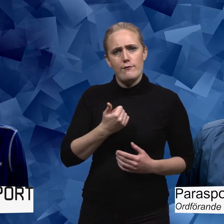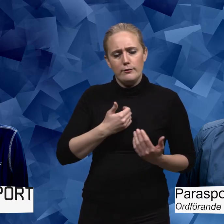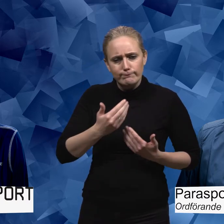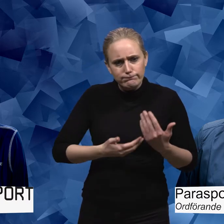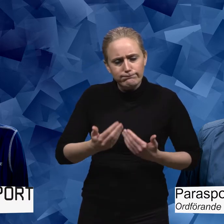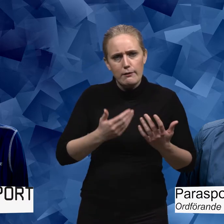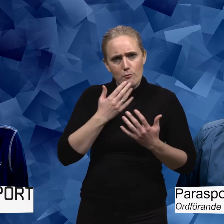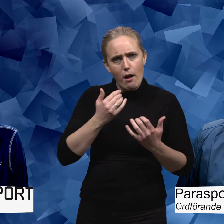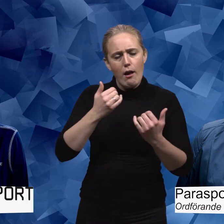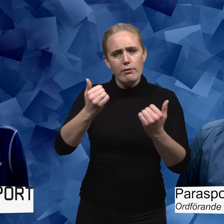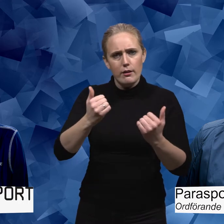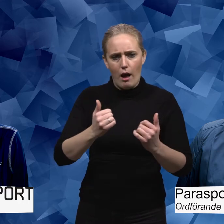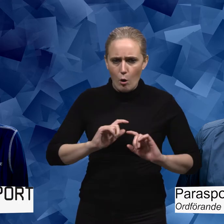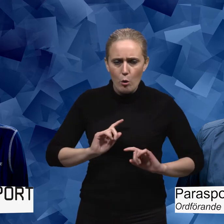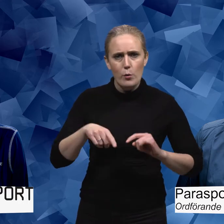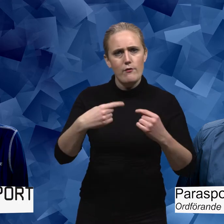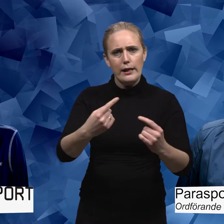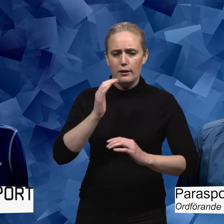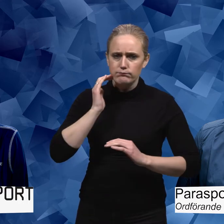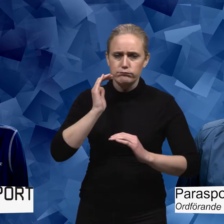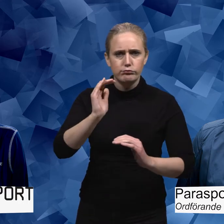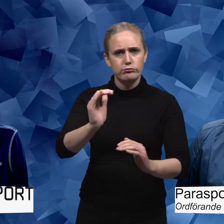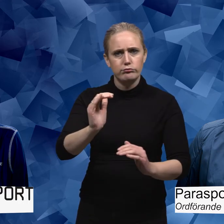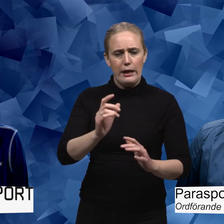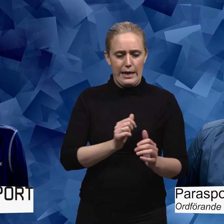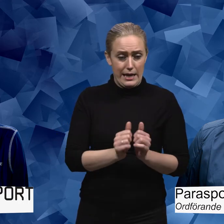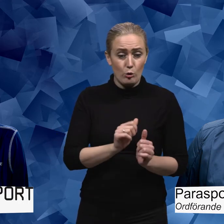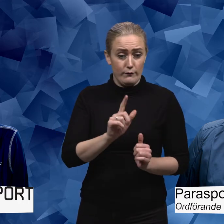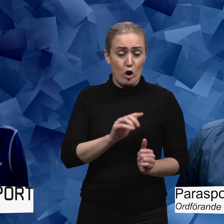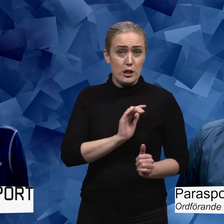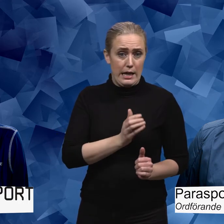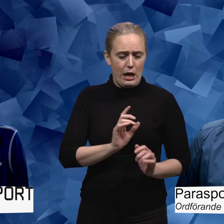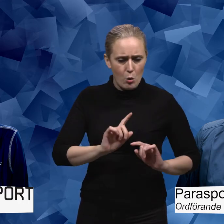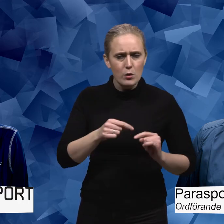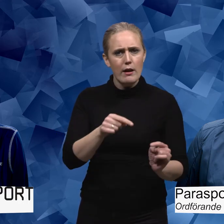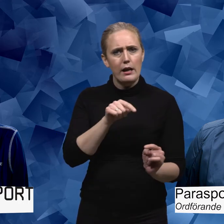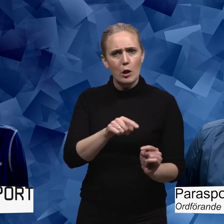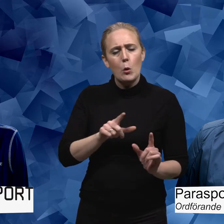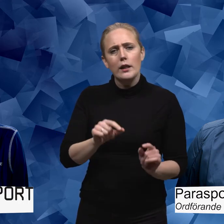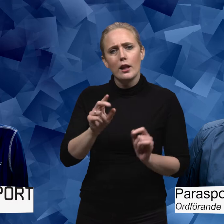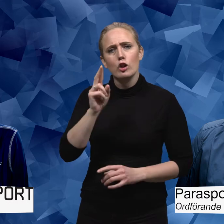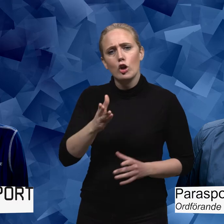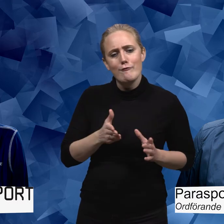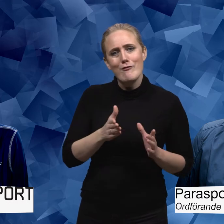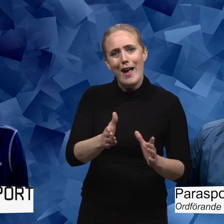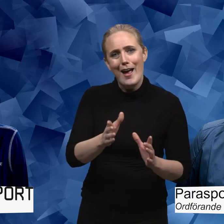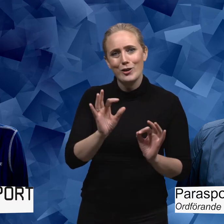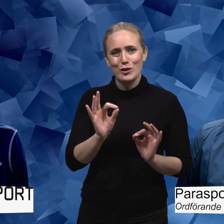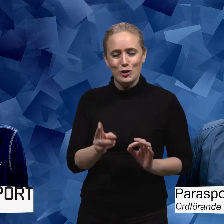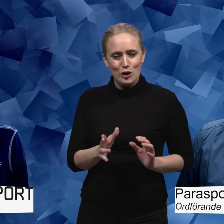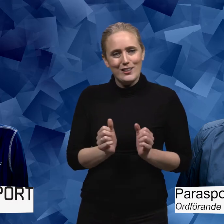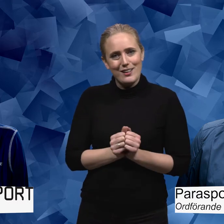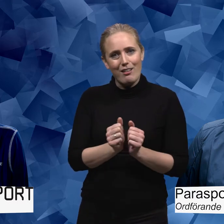jobba på hela tiden och fortsätta utveckla idrotten för tjejer och hitta nya vägar.